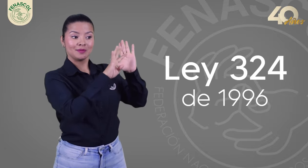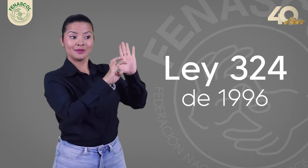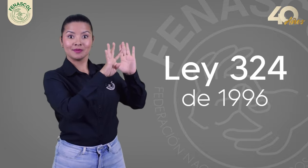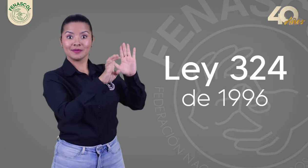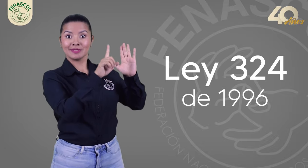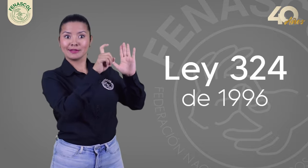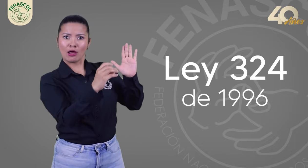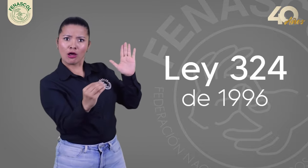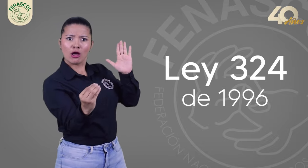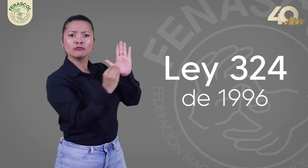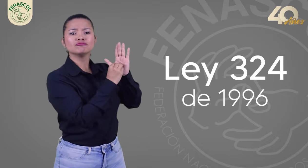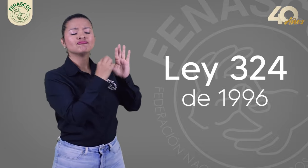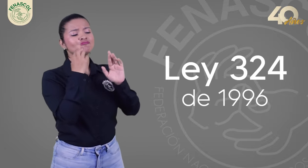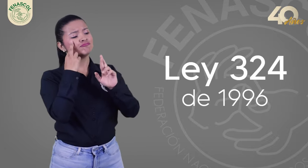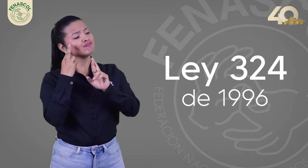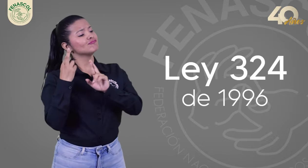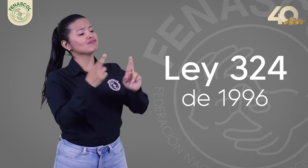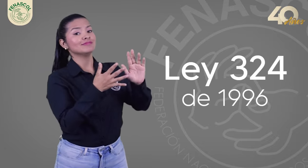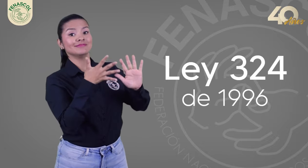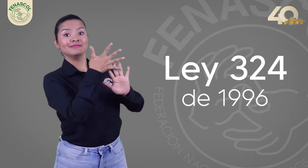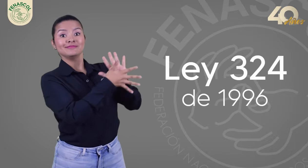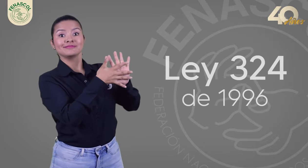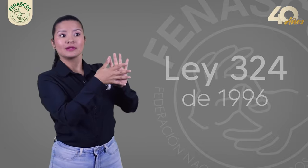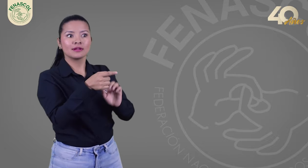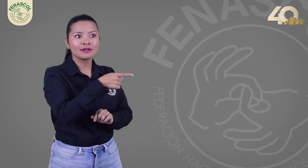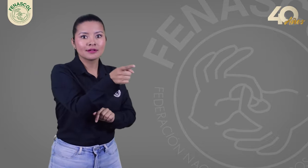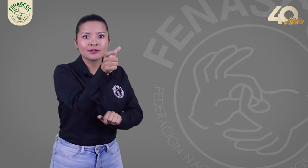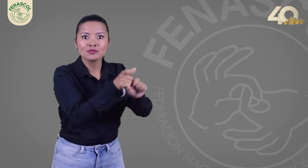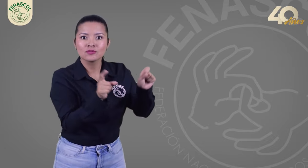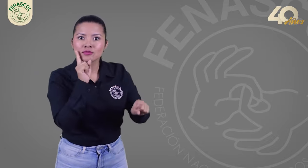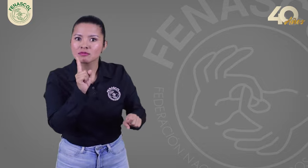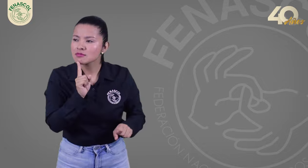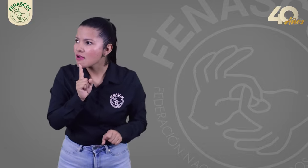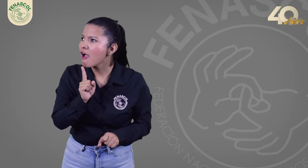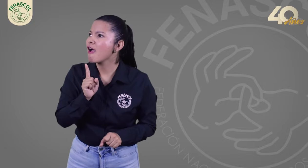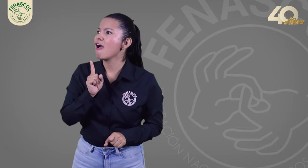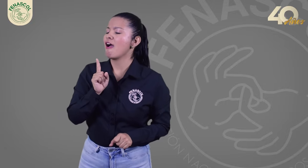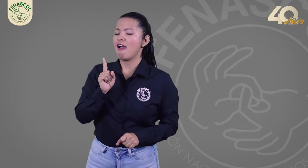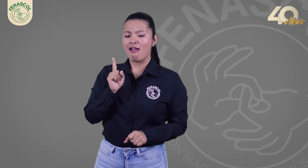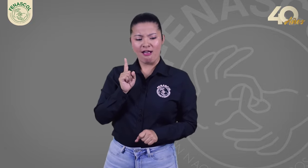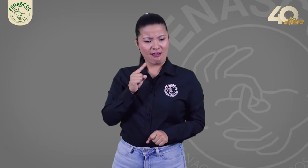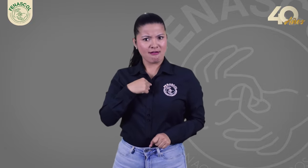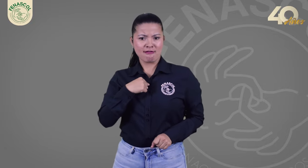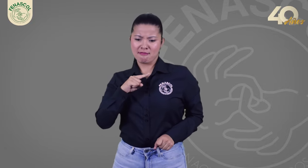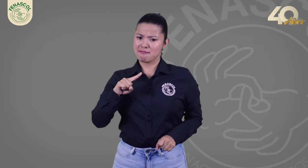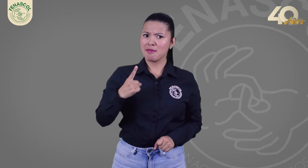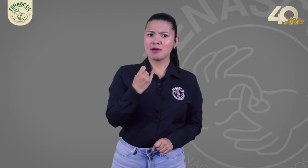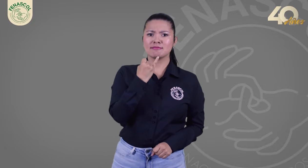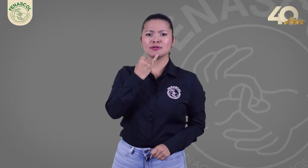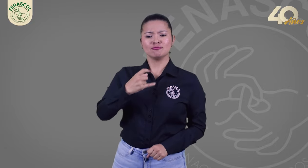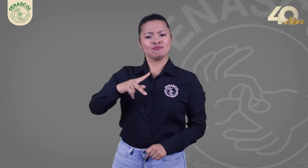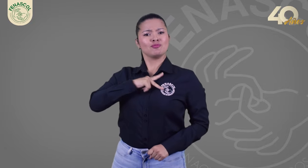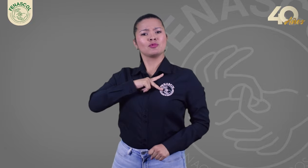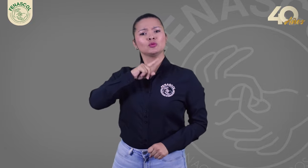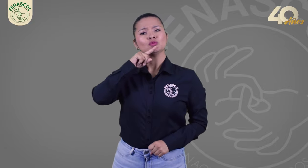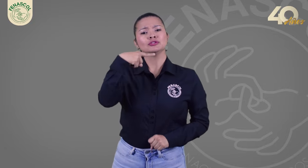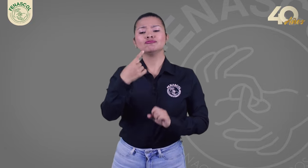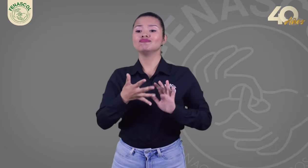le dio el reconocimiento a la lengua de señas y así la comunidad sorda la reconoció como suya y como su